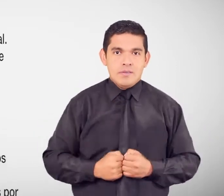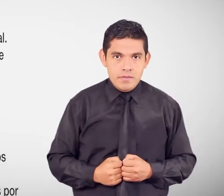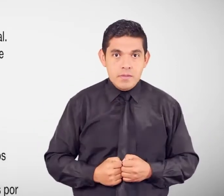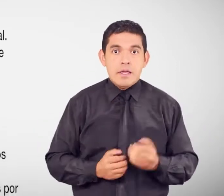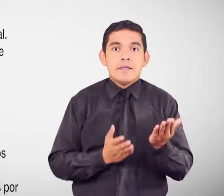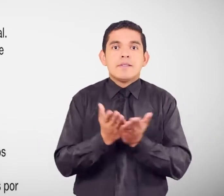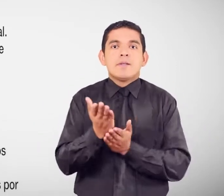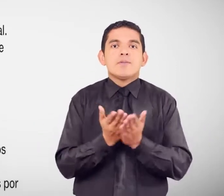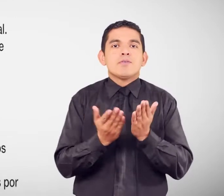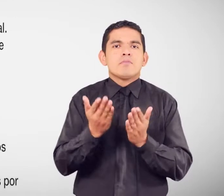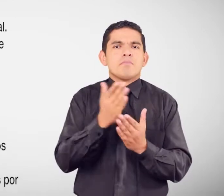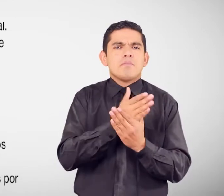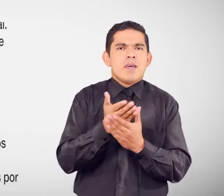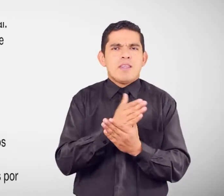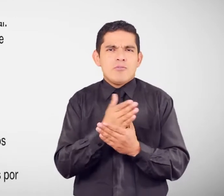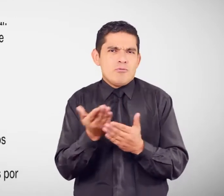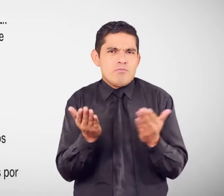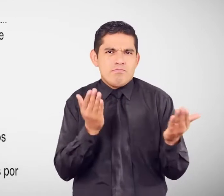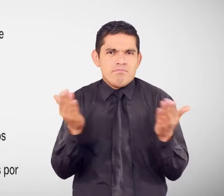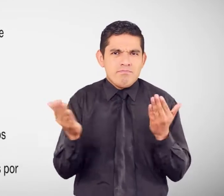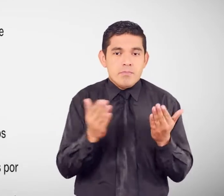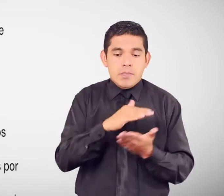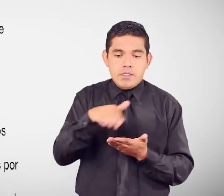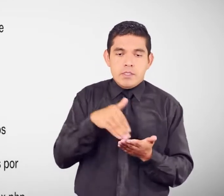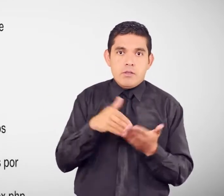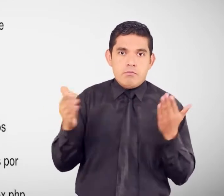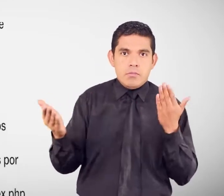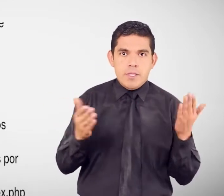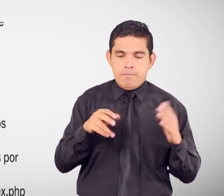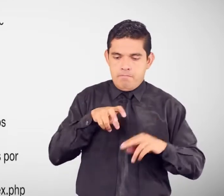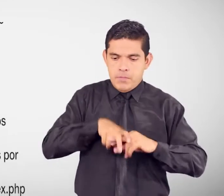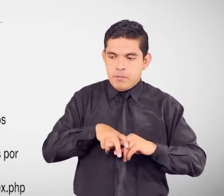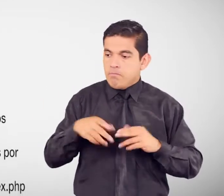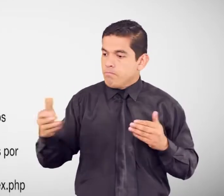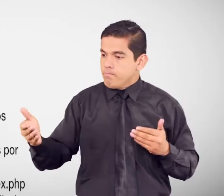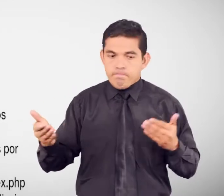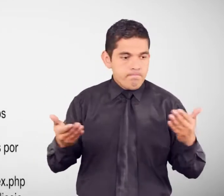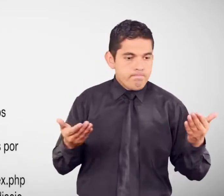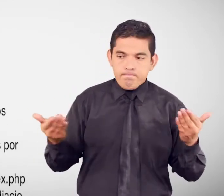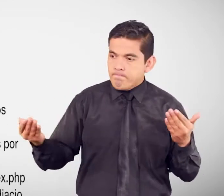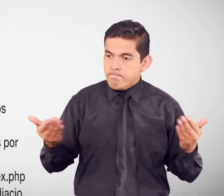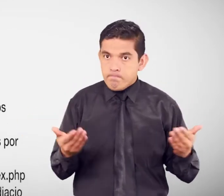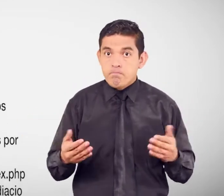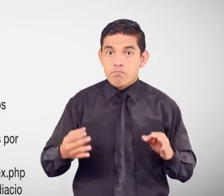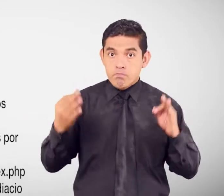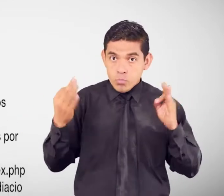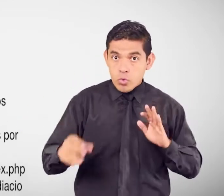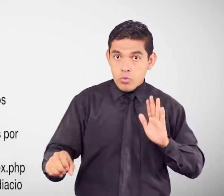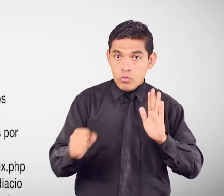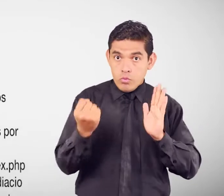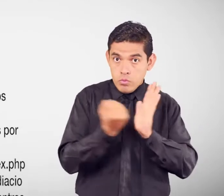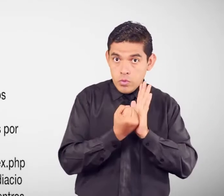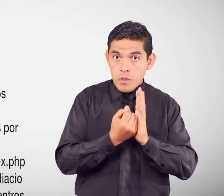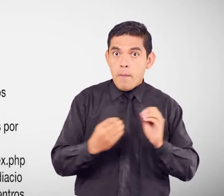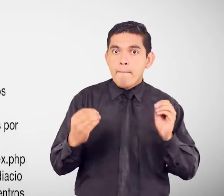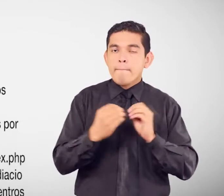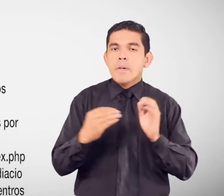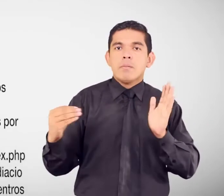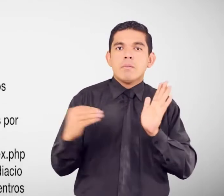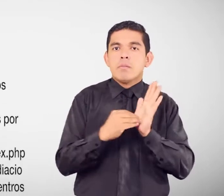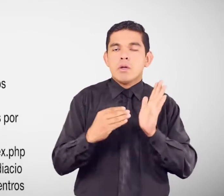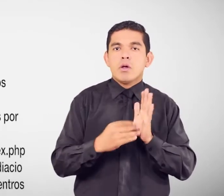mediación A través de los centros de mediación Debidamente registrados Así como los acreditados Por el Consejo de la